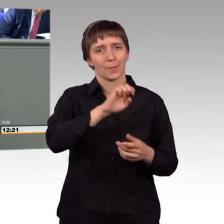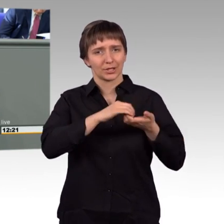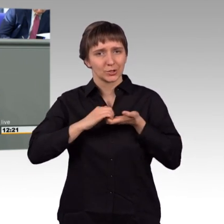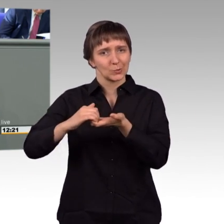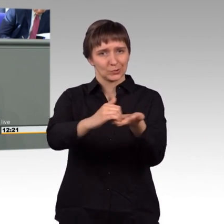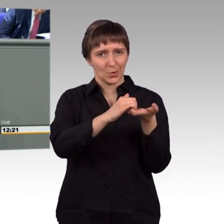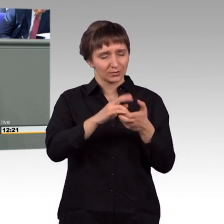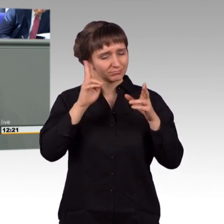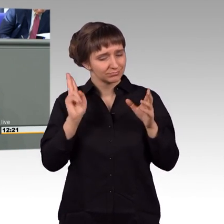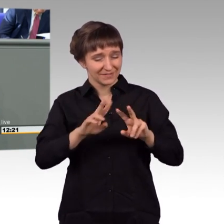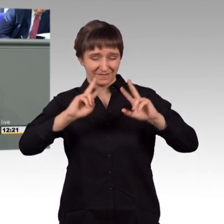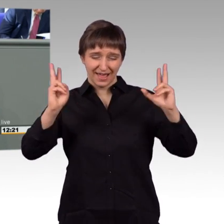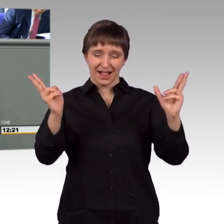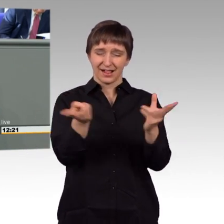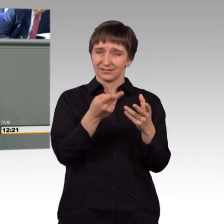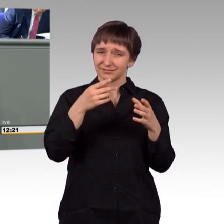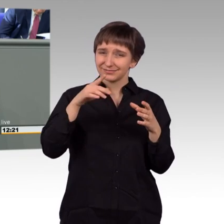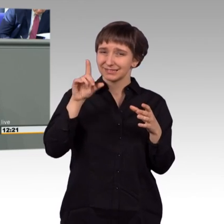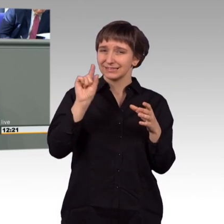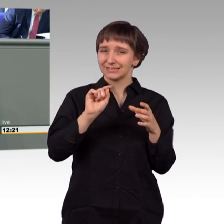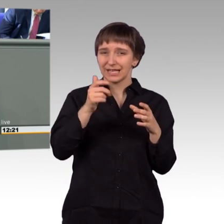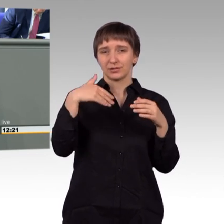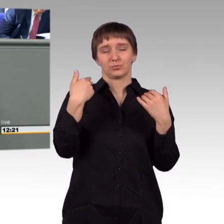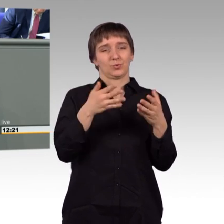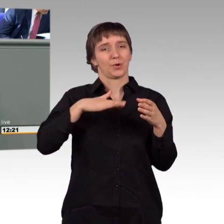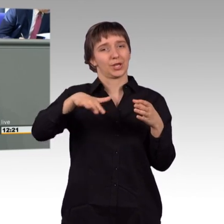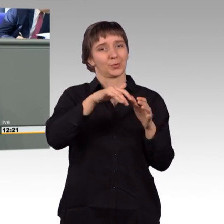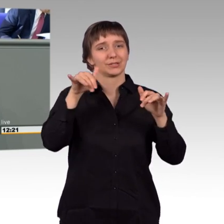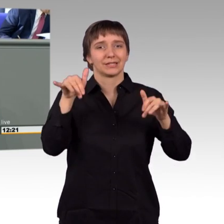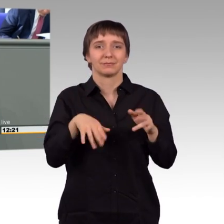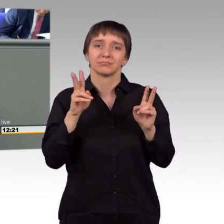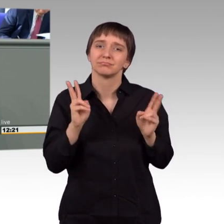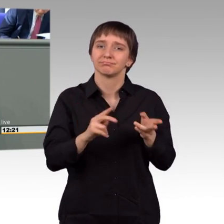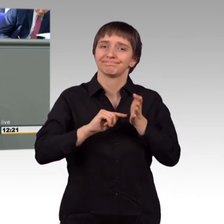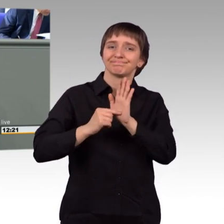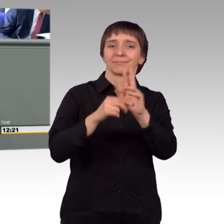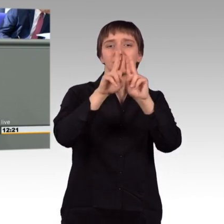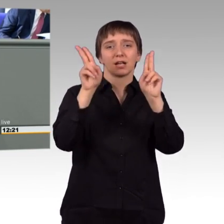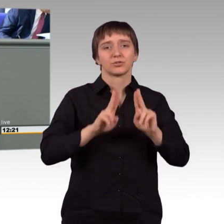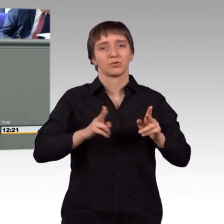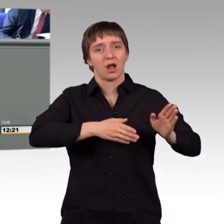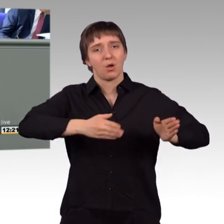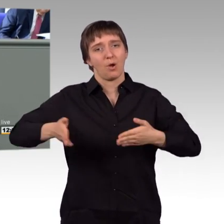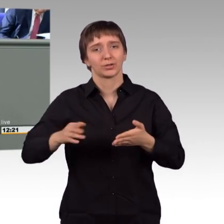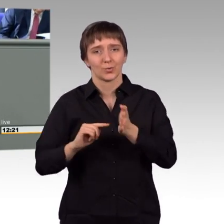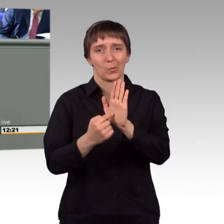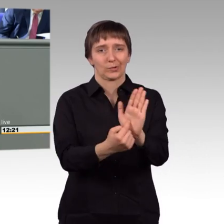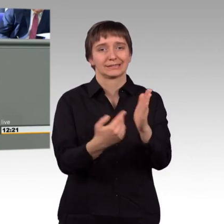Welt, die noch für eine regelbasierte internationale Ordnung steht. Dafür müssen wir Strahlkraft entwickeln.